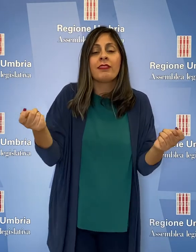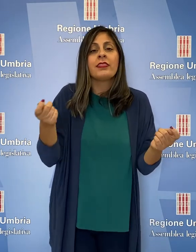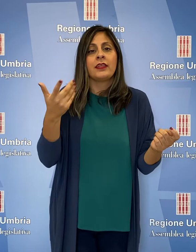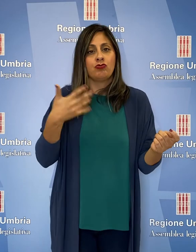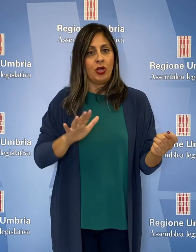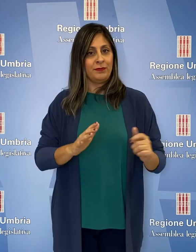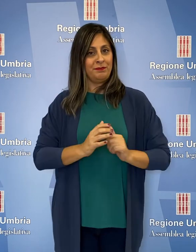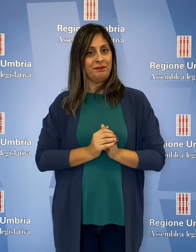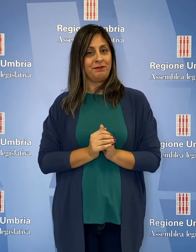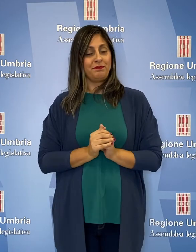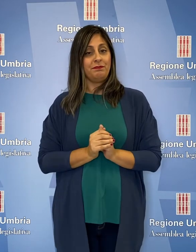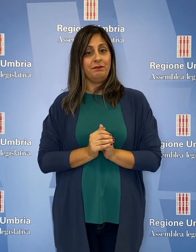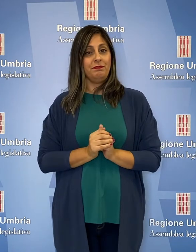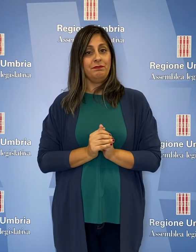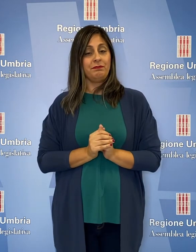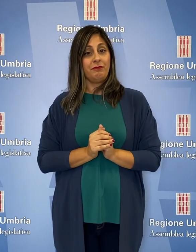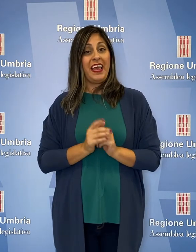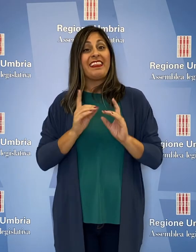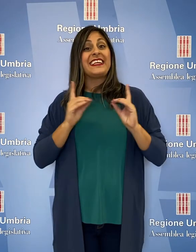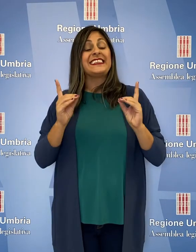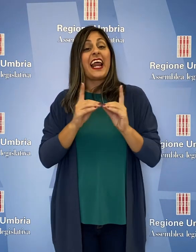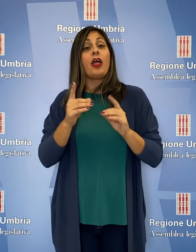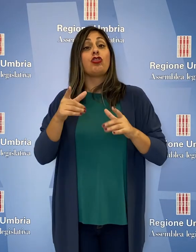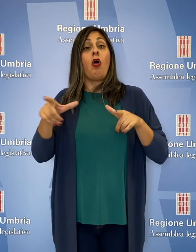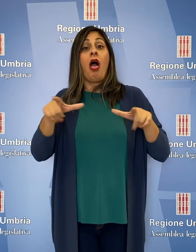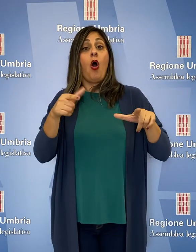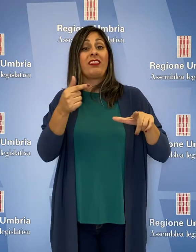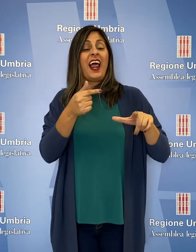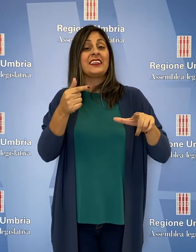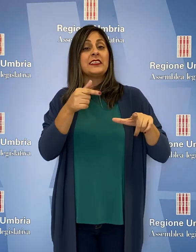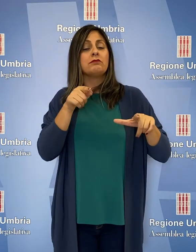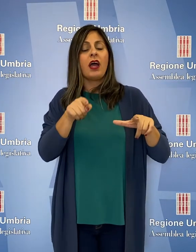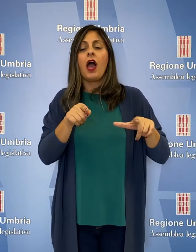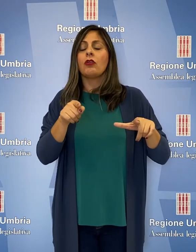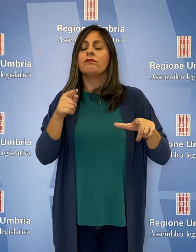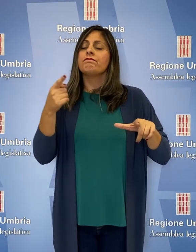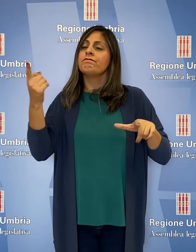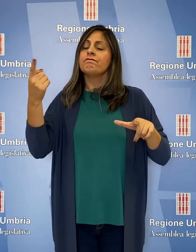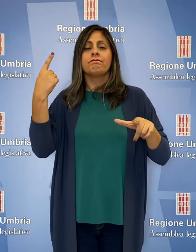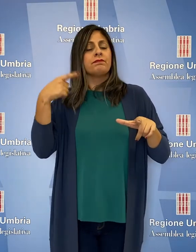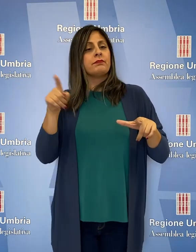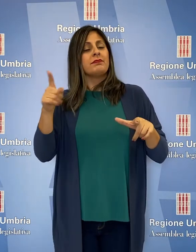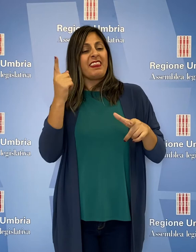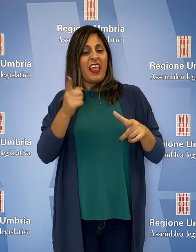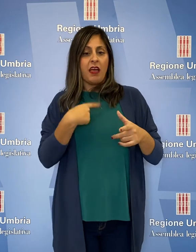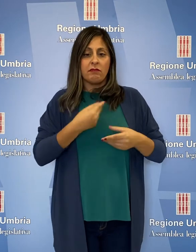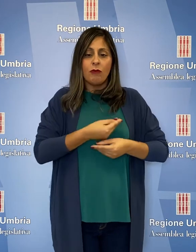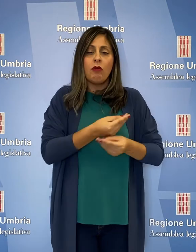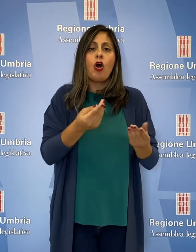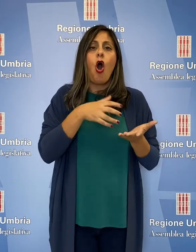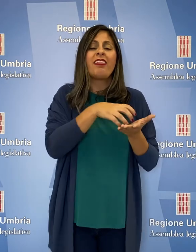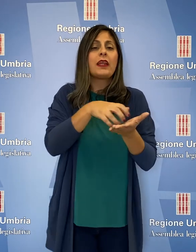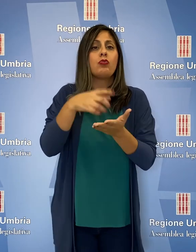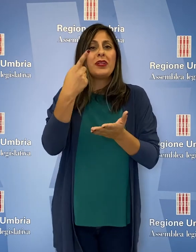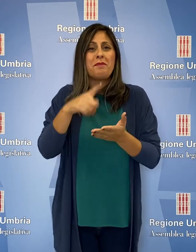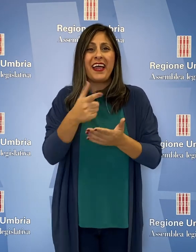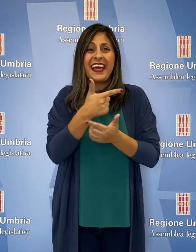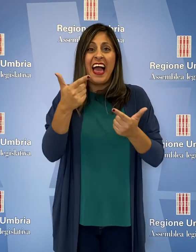contributi. Il distretto del Trasimeno non ha ottemperato le decisioni di erogare i contributi per la gravissima disabilità senza